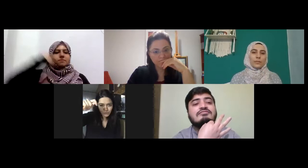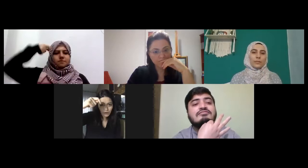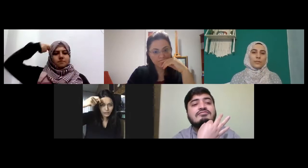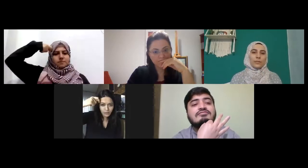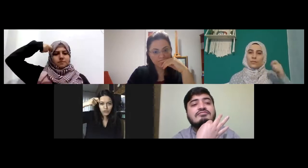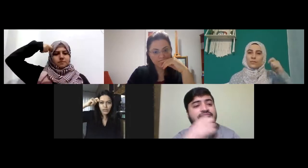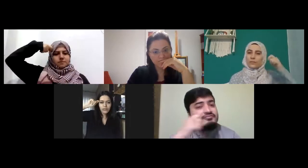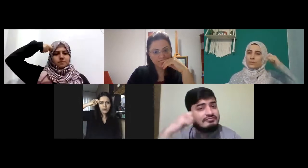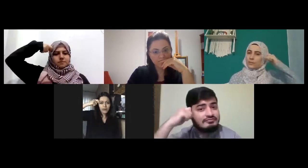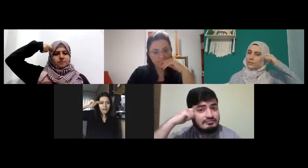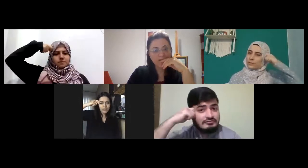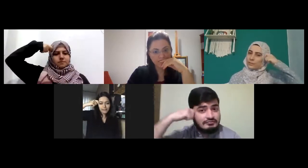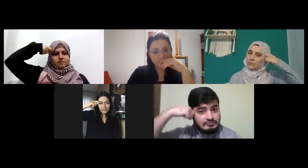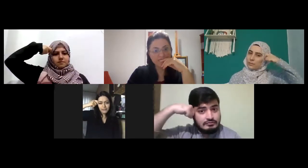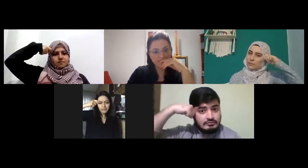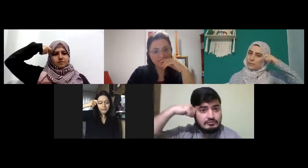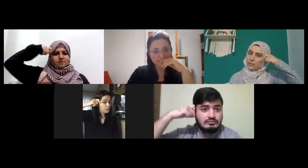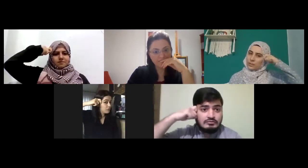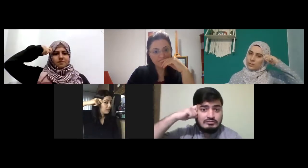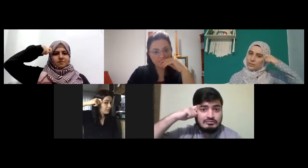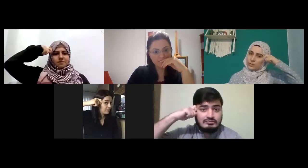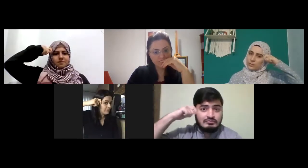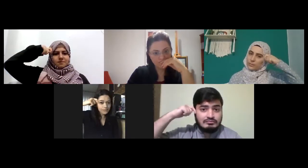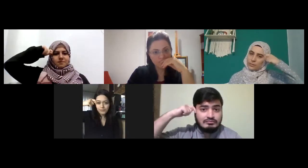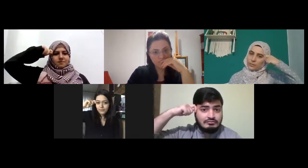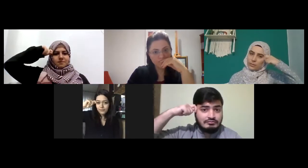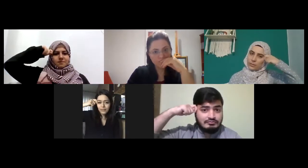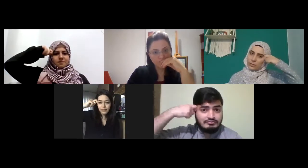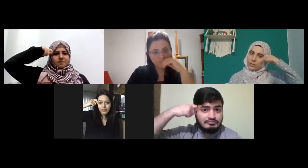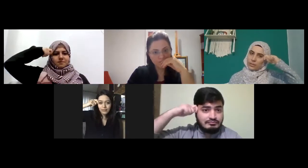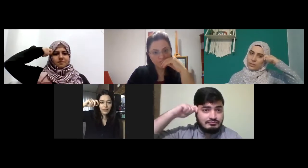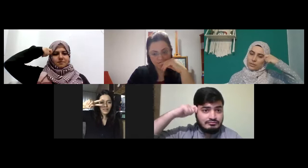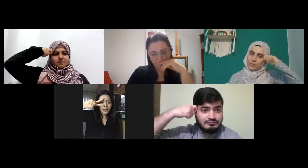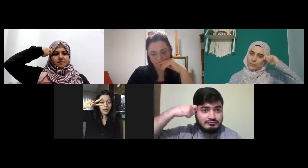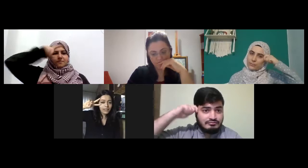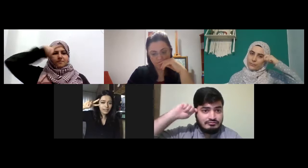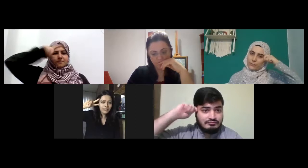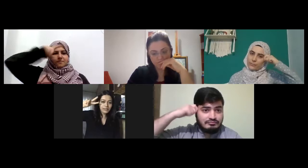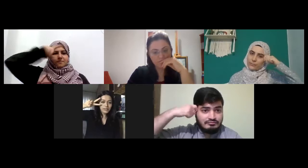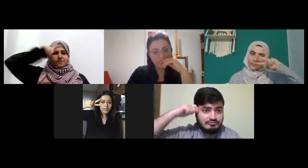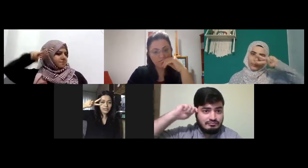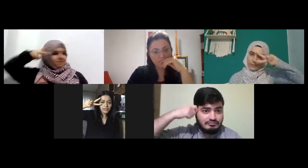parmak ne çok işareti var kasım tam şakakta kasım aralık aralık